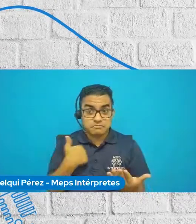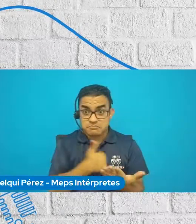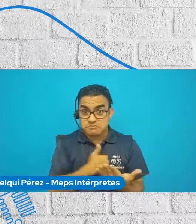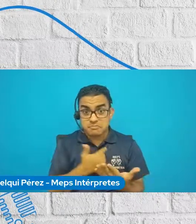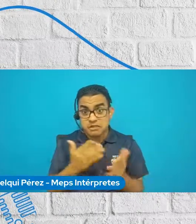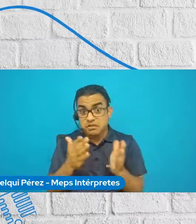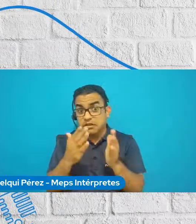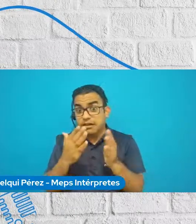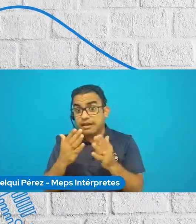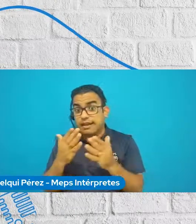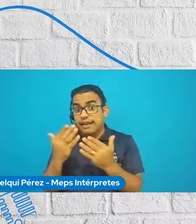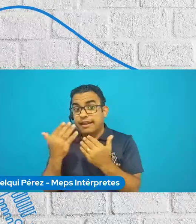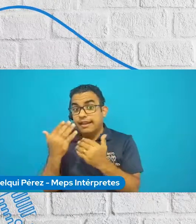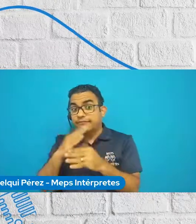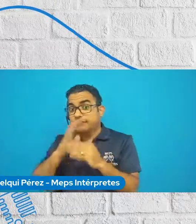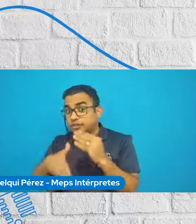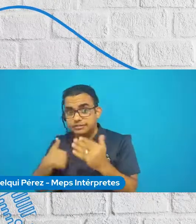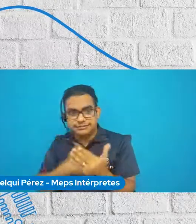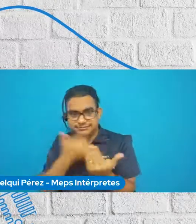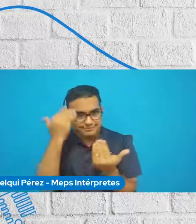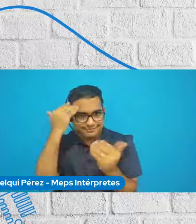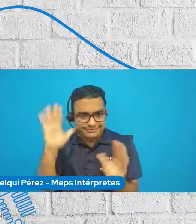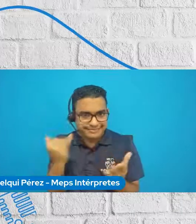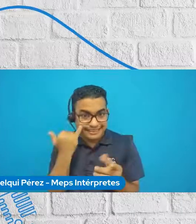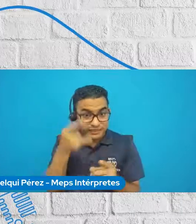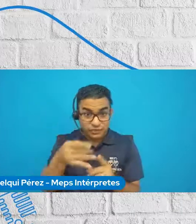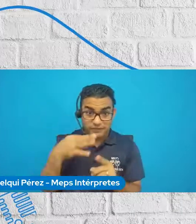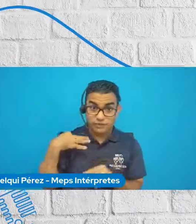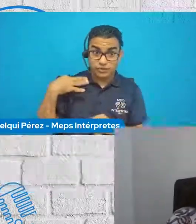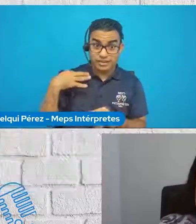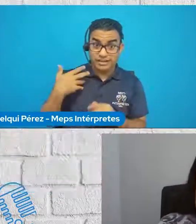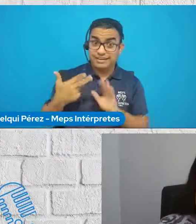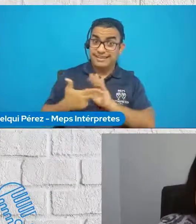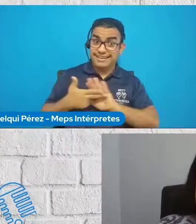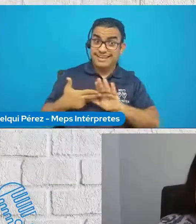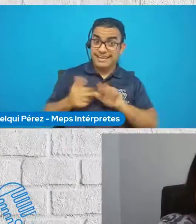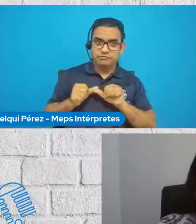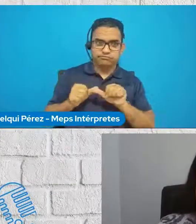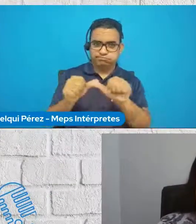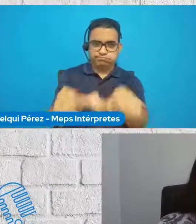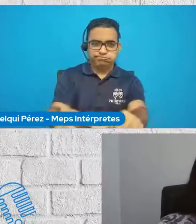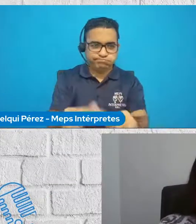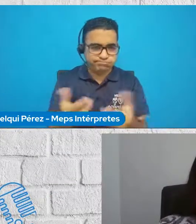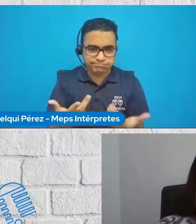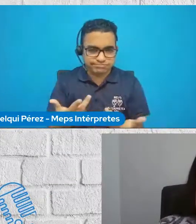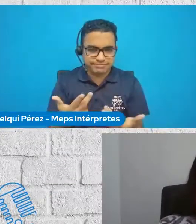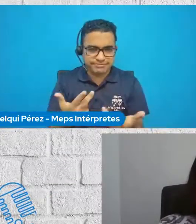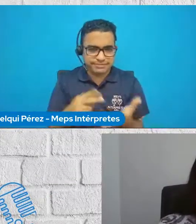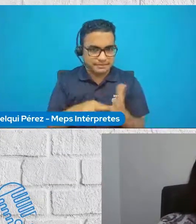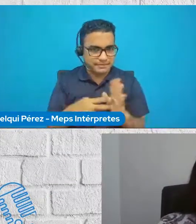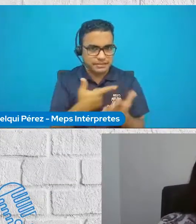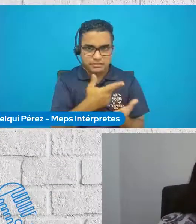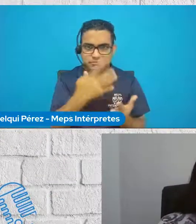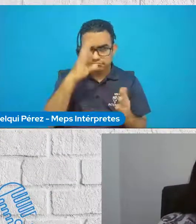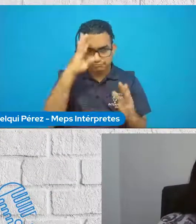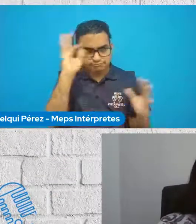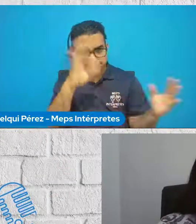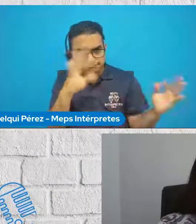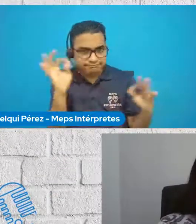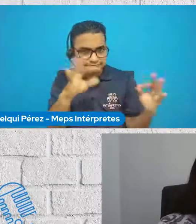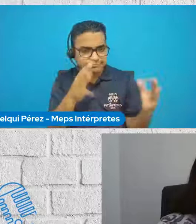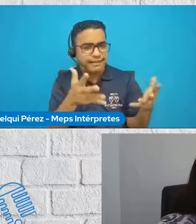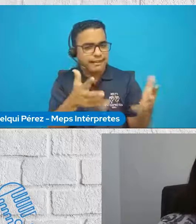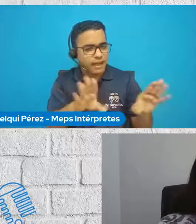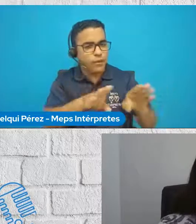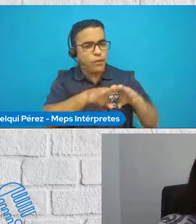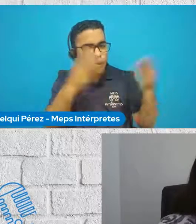termina porque alguien que ha sido voluntario siempre lo es y siempre queda en él o en ella la semilla de seguir realizando acciones. Y